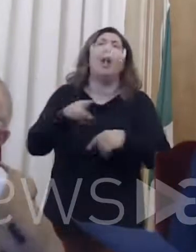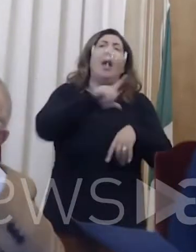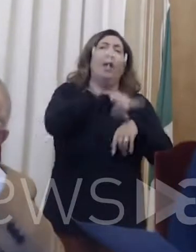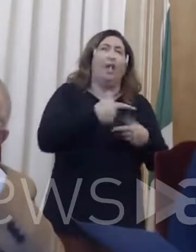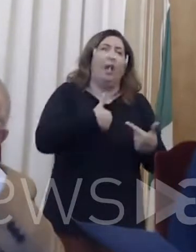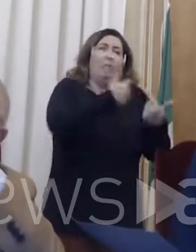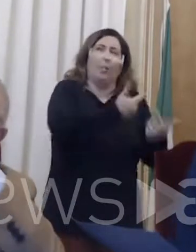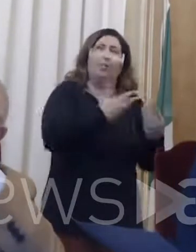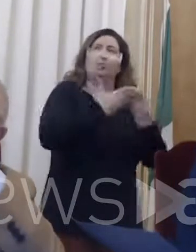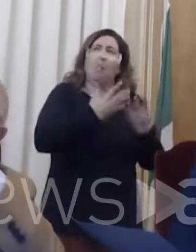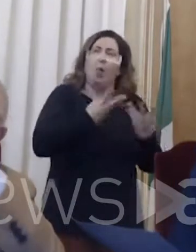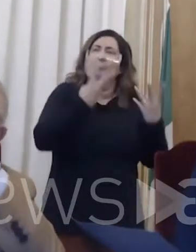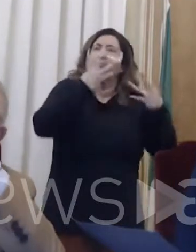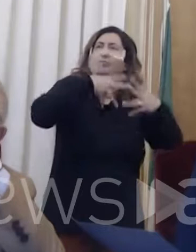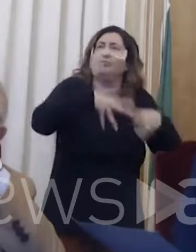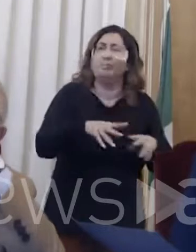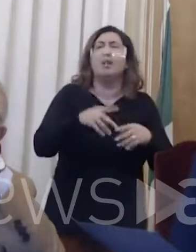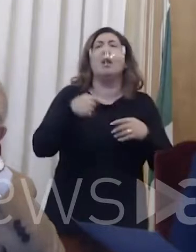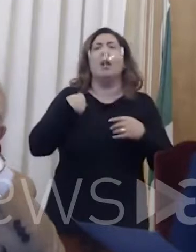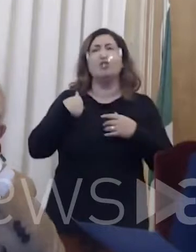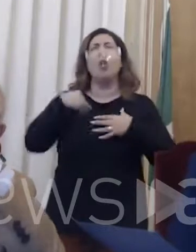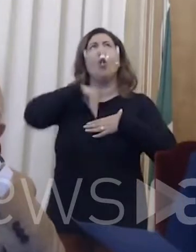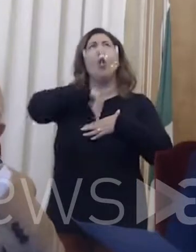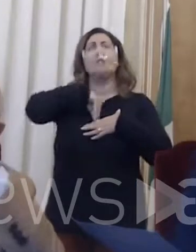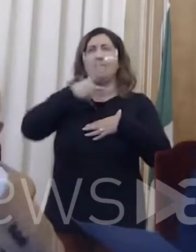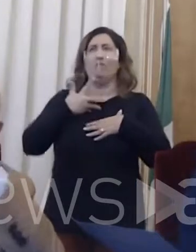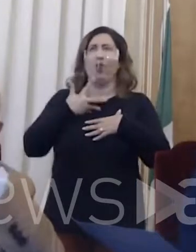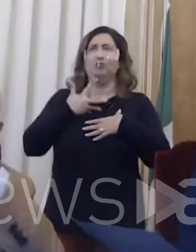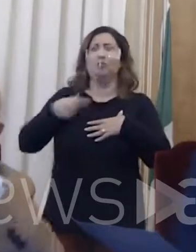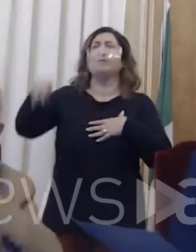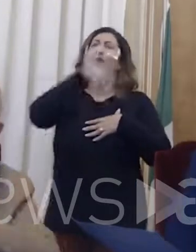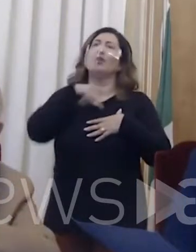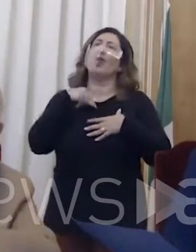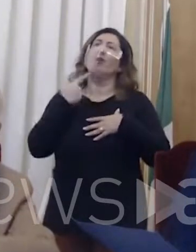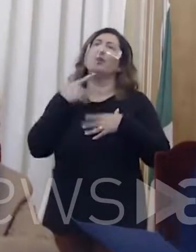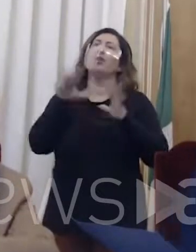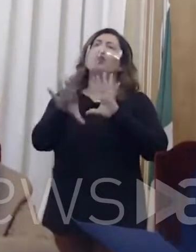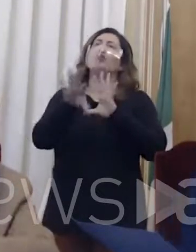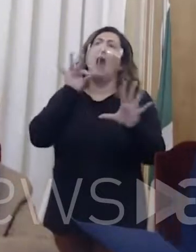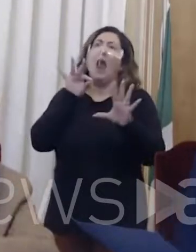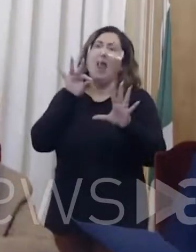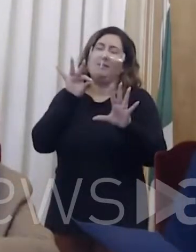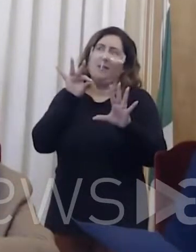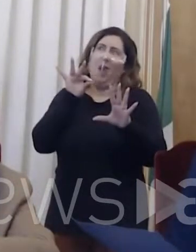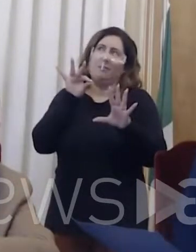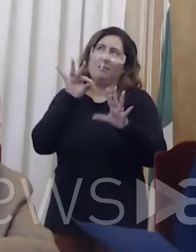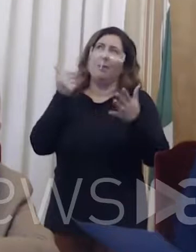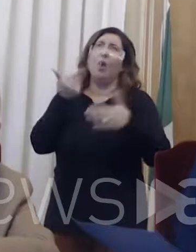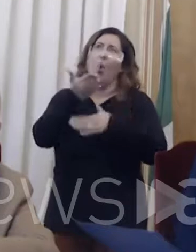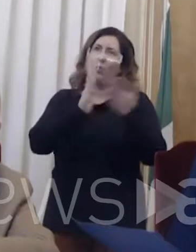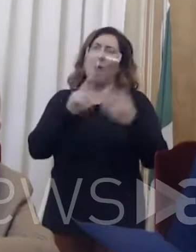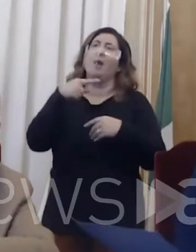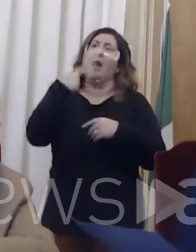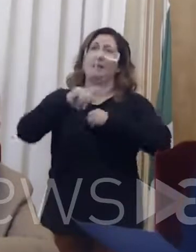adeguarsi e con una consapevolezza che abbiamo fatto una scelta che da una parte dice rigore e